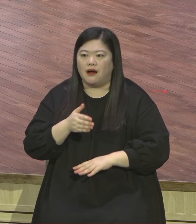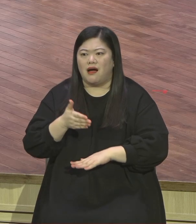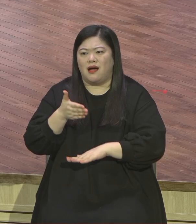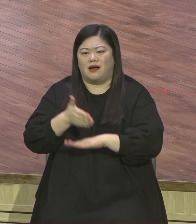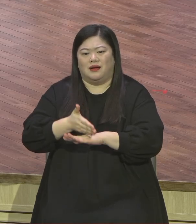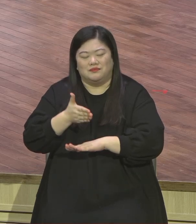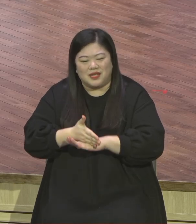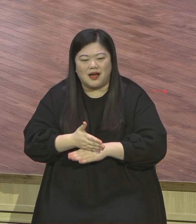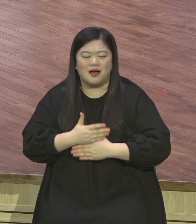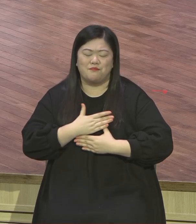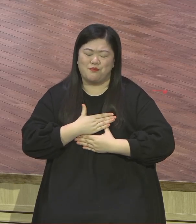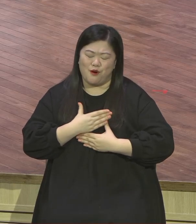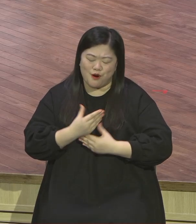평안 참 기쁨